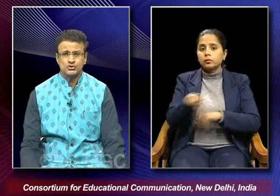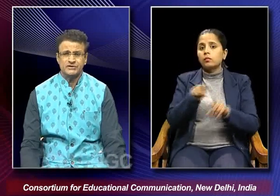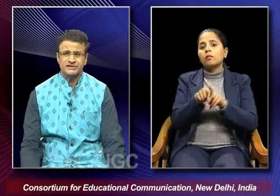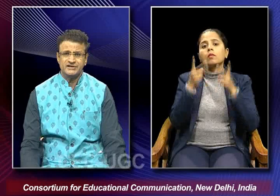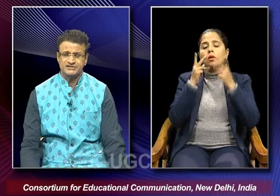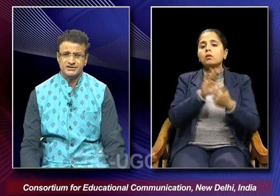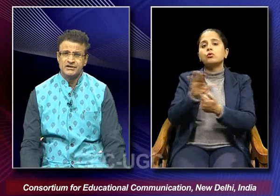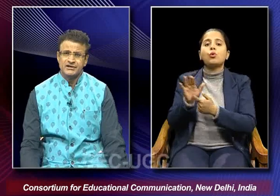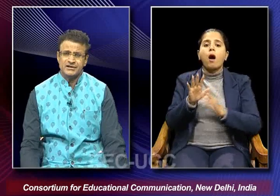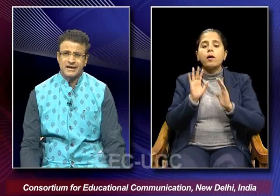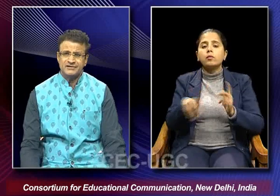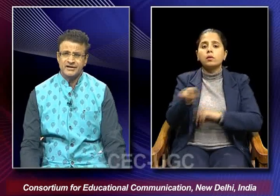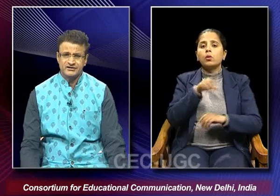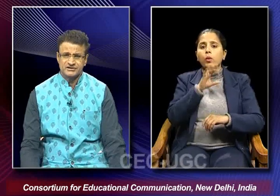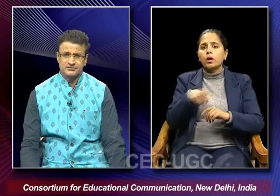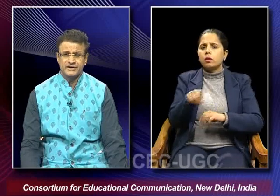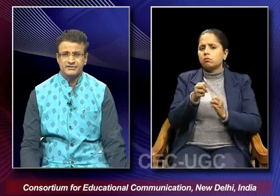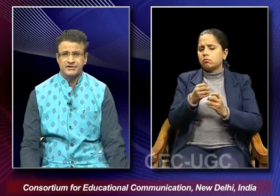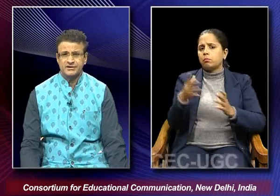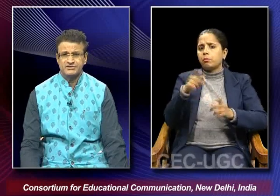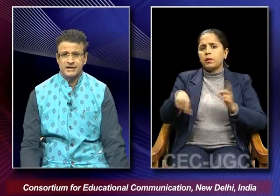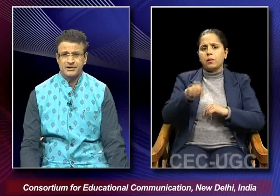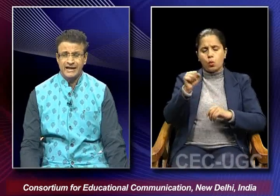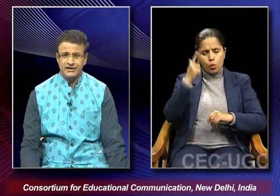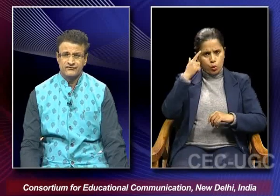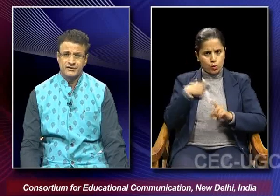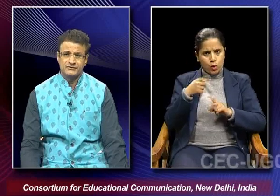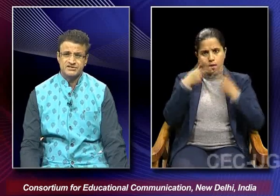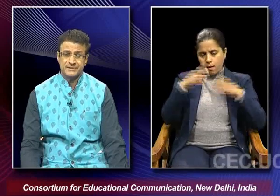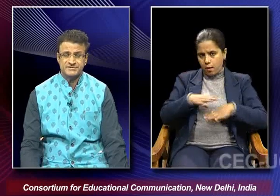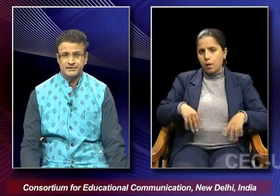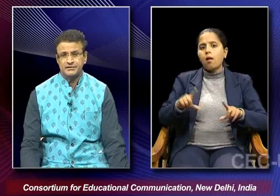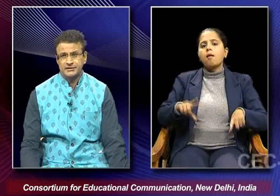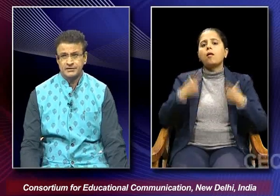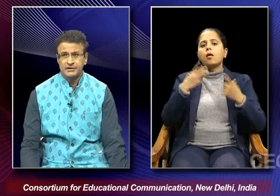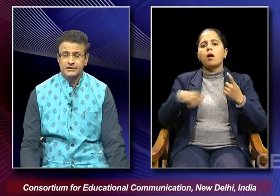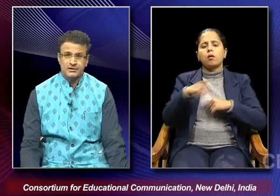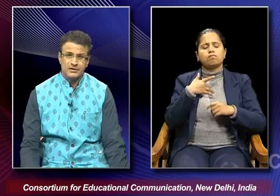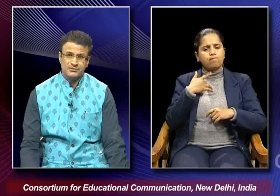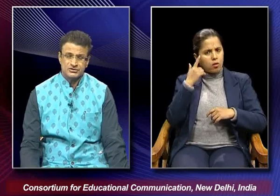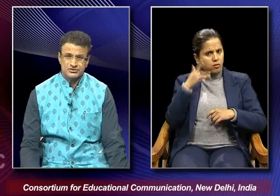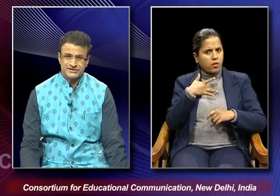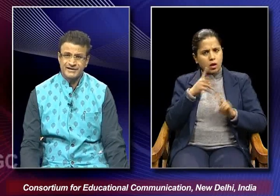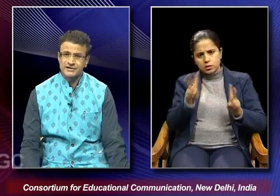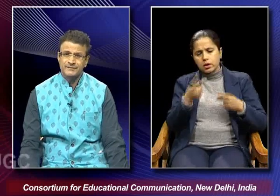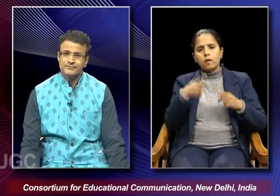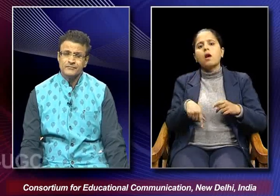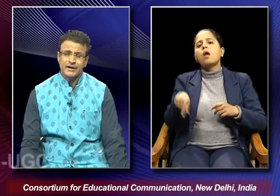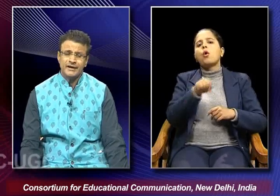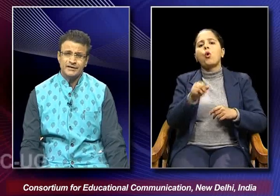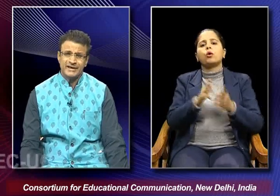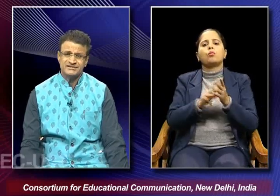being shown that there is an egalitarianism in the tribal life which is absent in a modern society